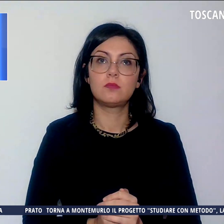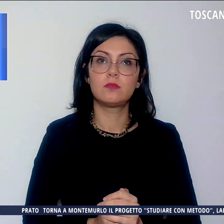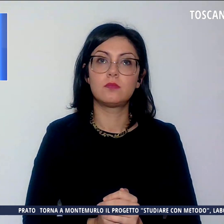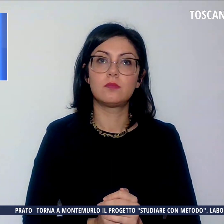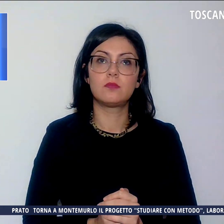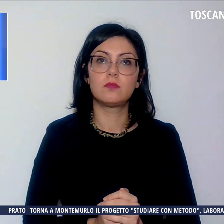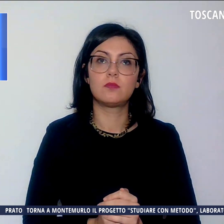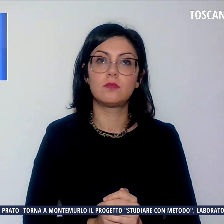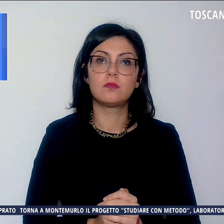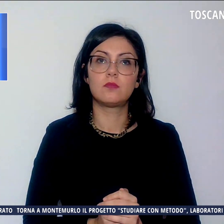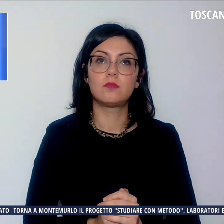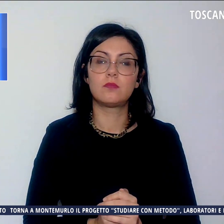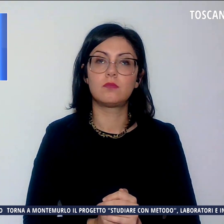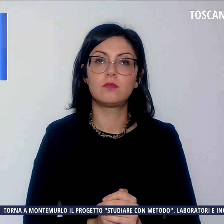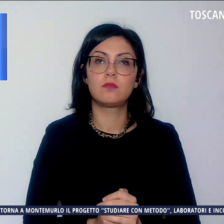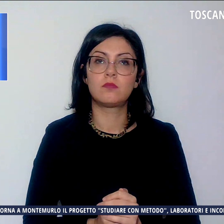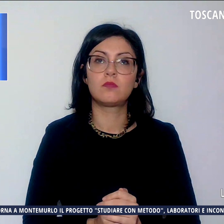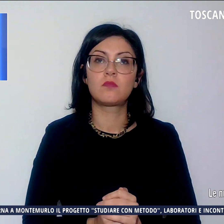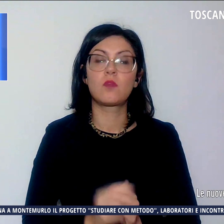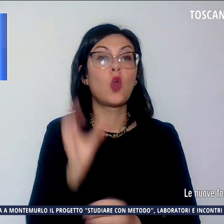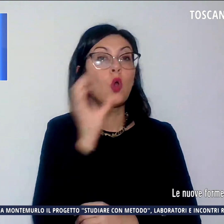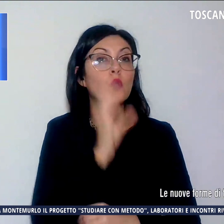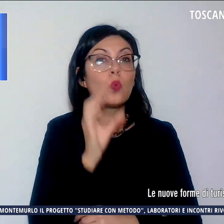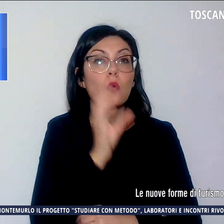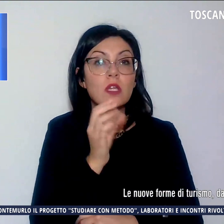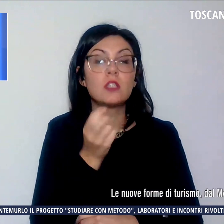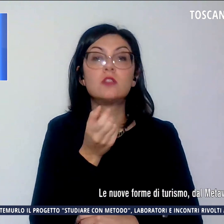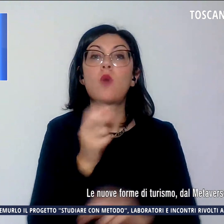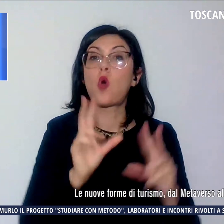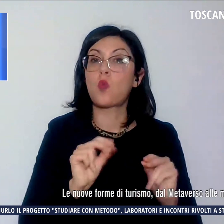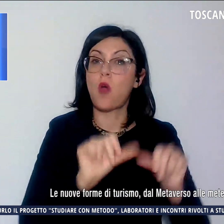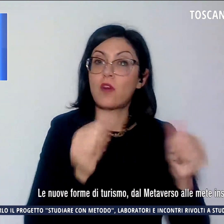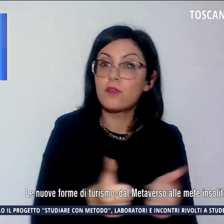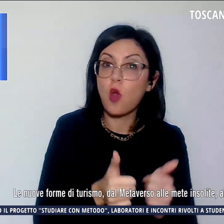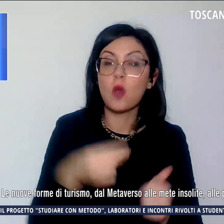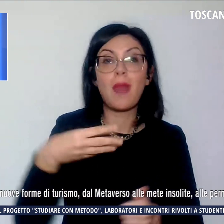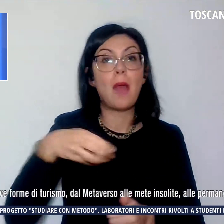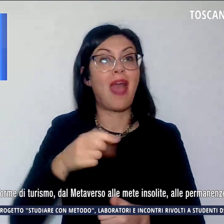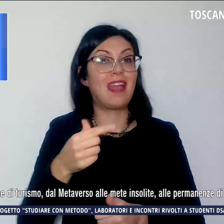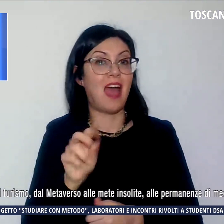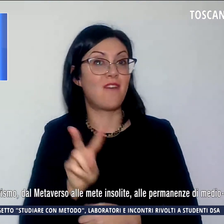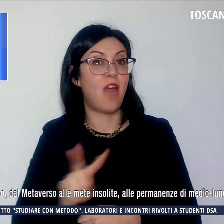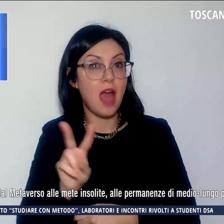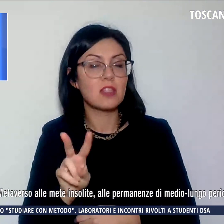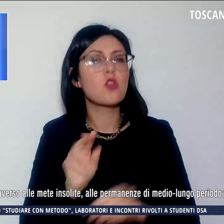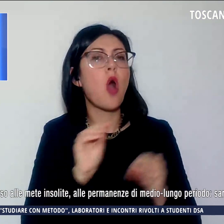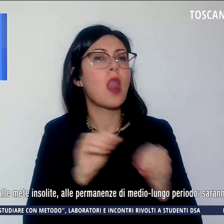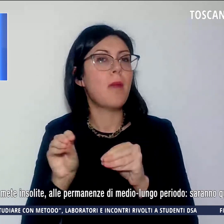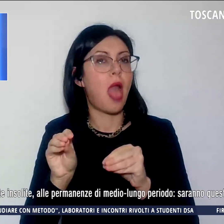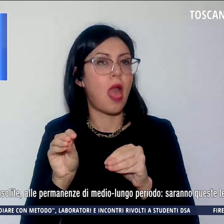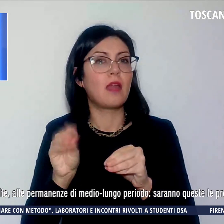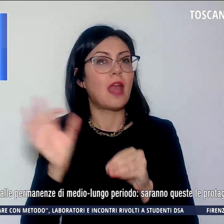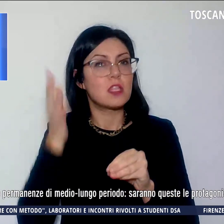Le nuove forme di turismo, dal metaverso alle mete insolite, fino alle permanenze di medio e